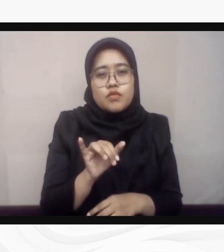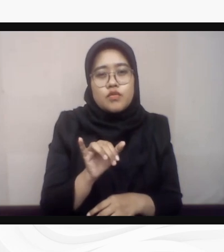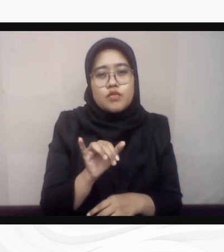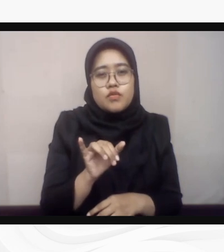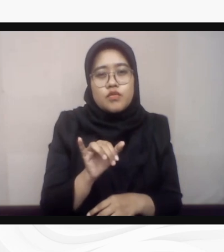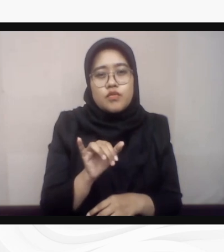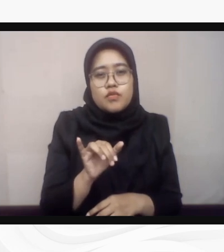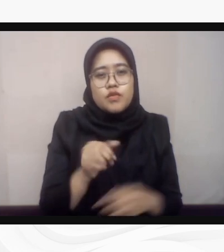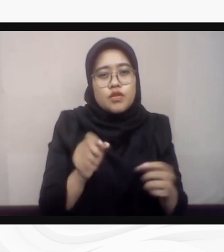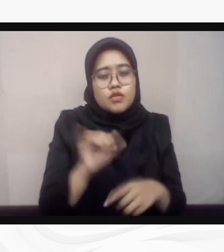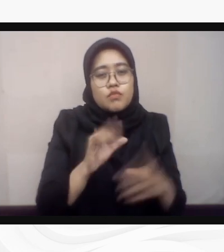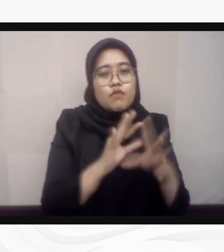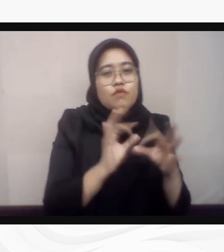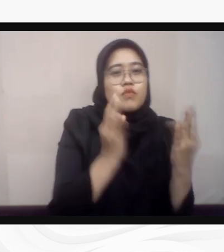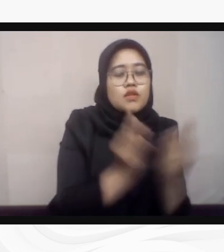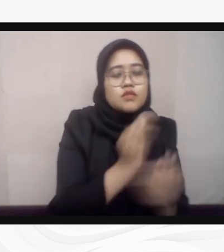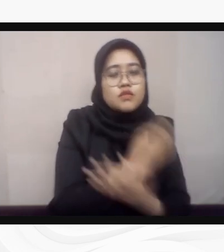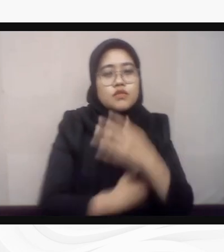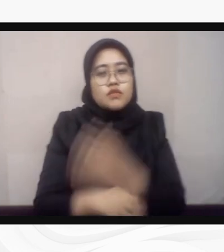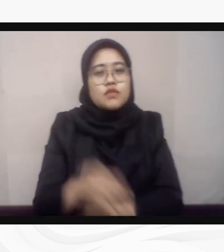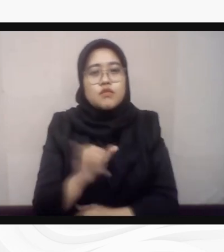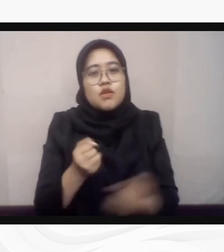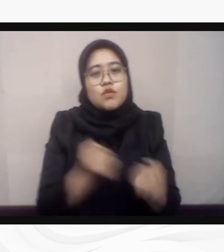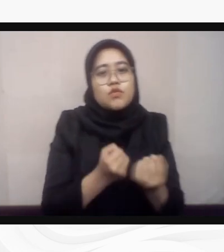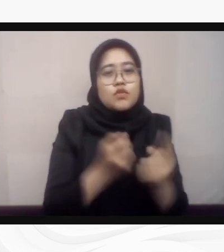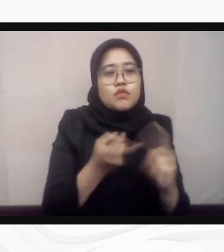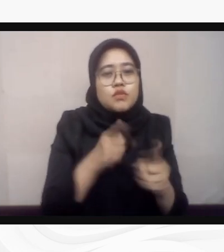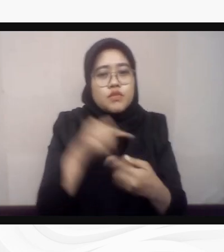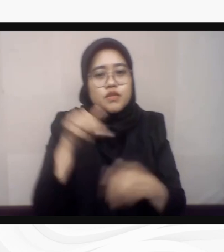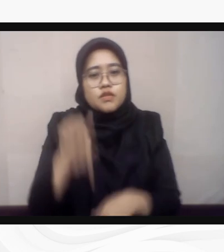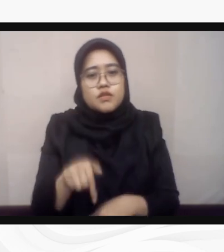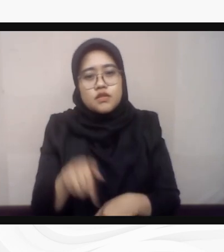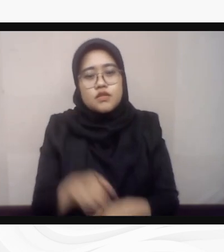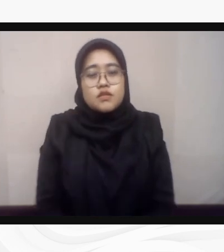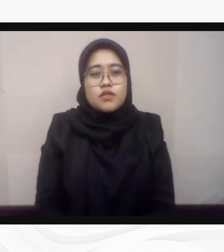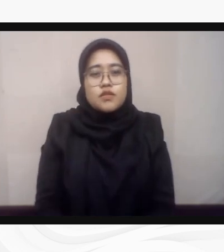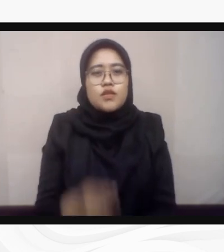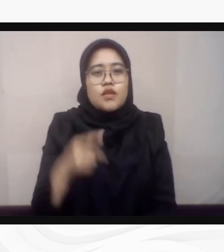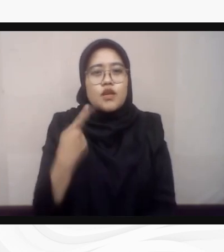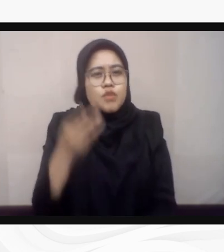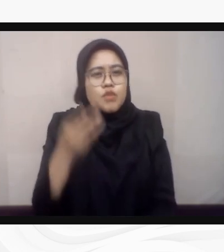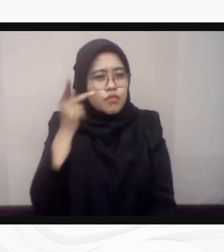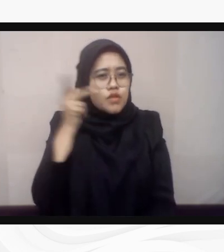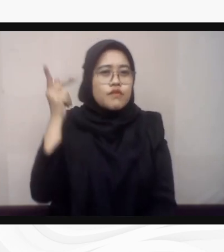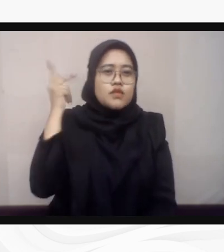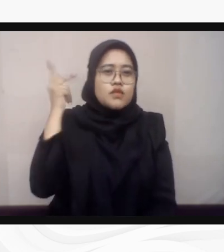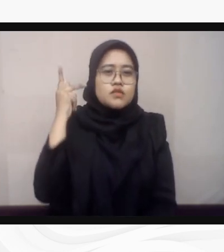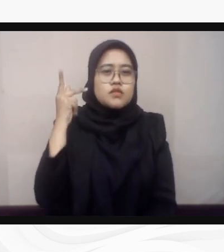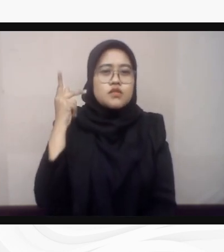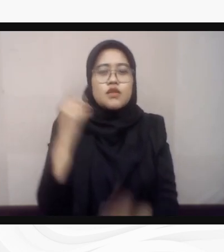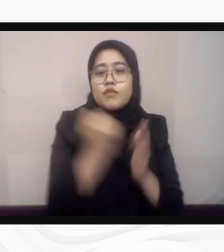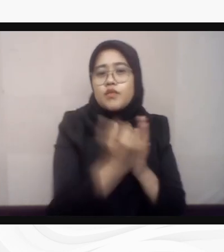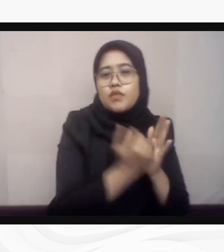Dalam webinar ini kami merefleksikan bahwa betapapun konstitusi dan berbagai aturan telah memberikan